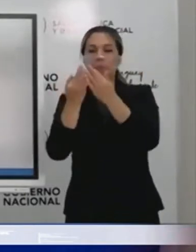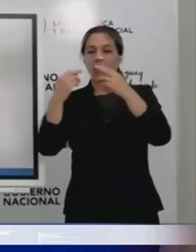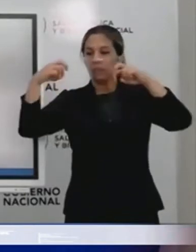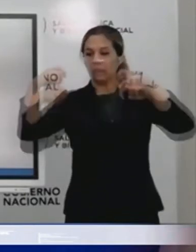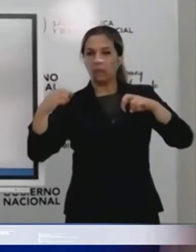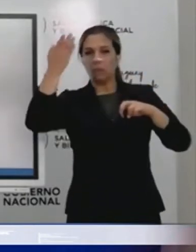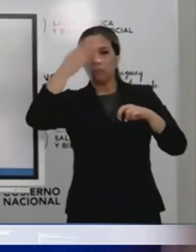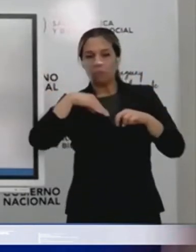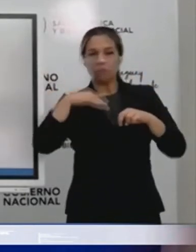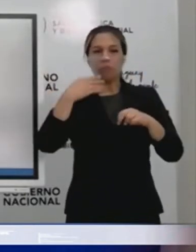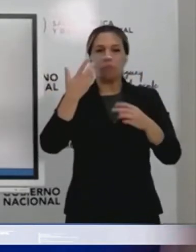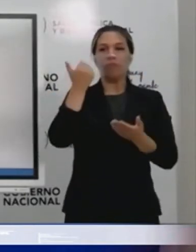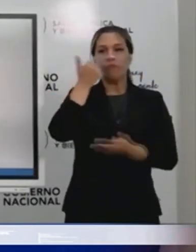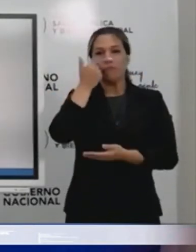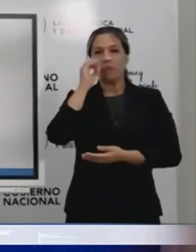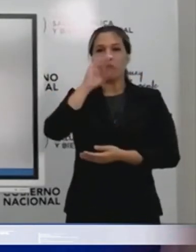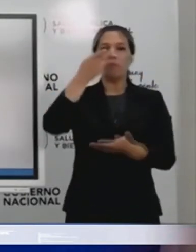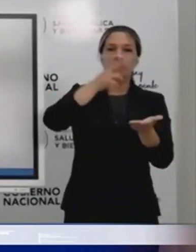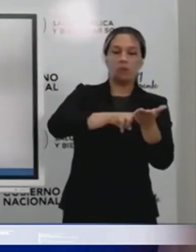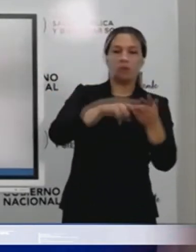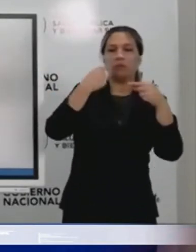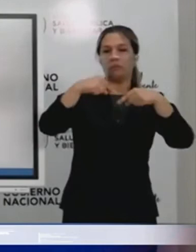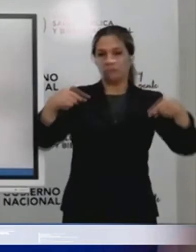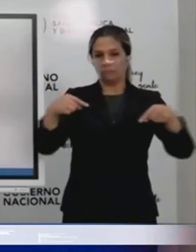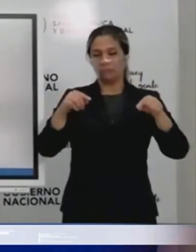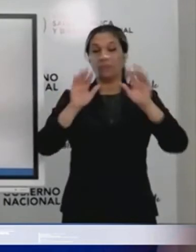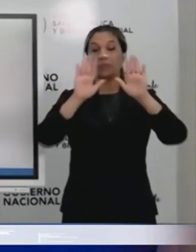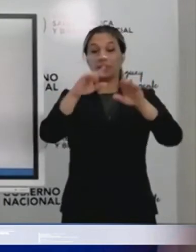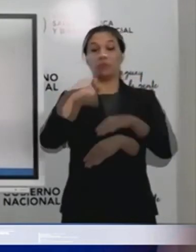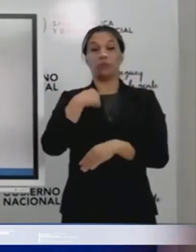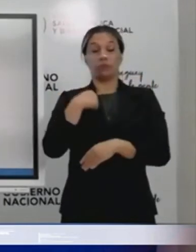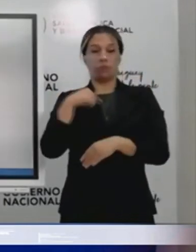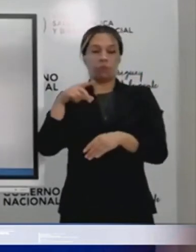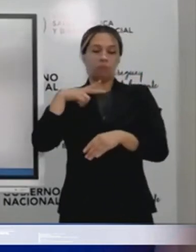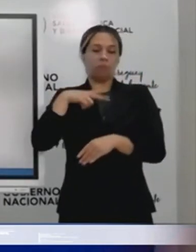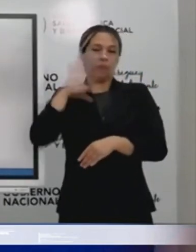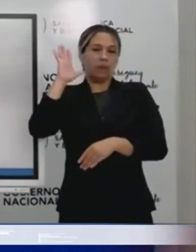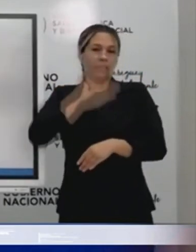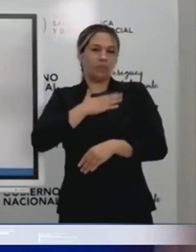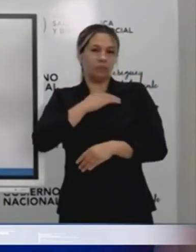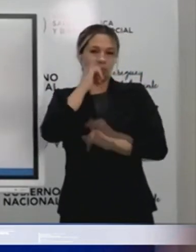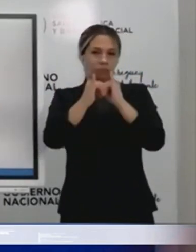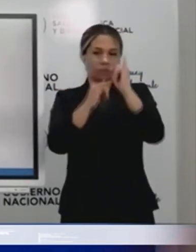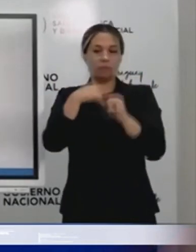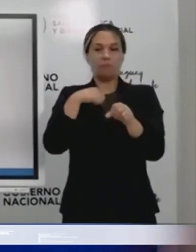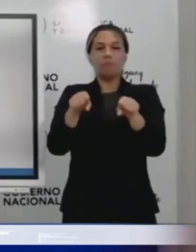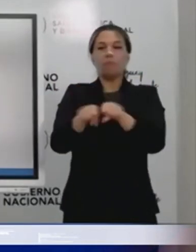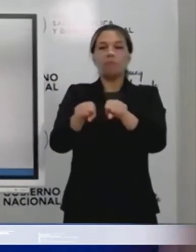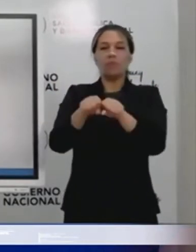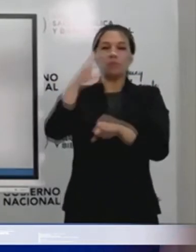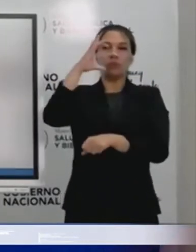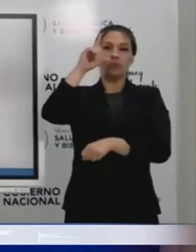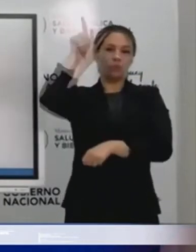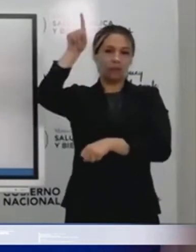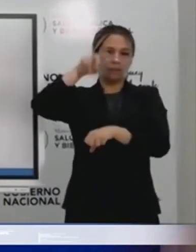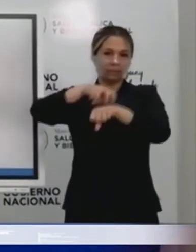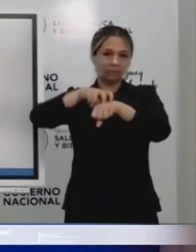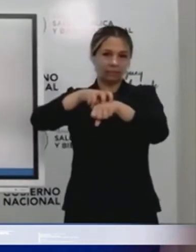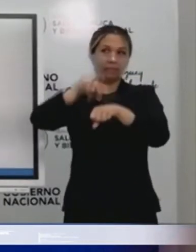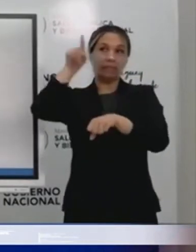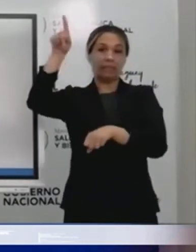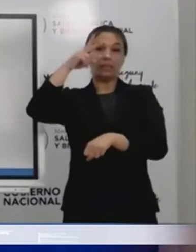Quiero contar una experiencia personal. Tengo primos que viven en Ciudad del Este y quieren venir a visitar a su papá.